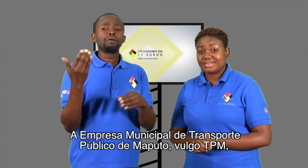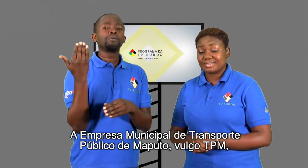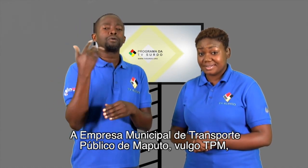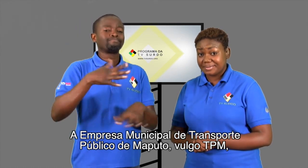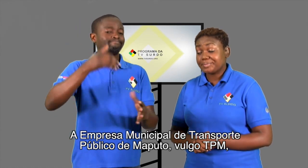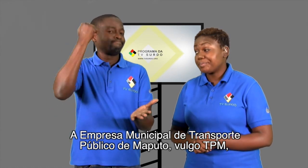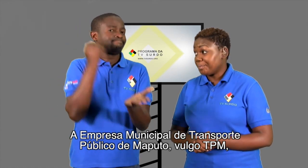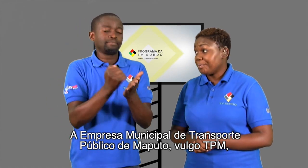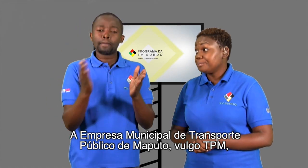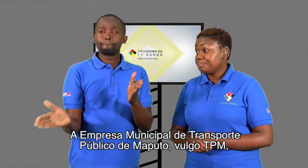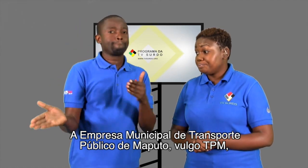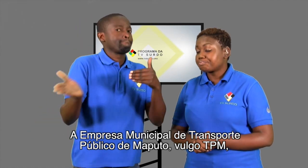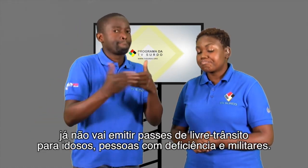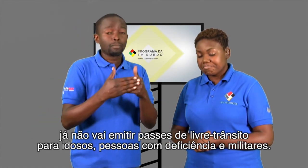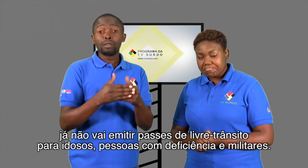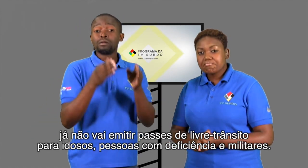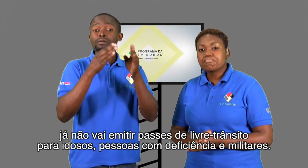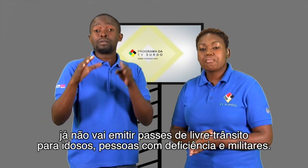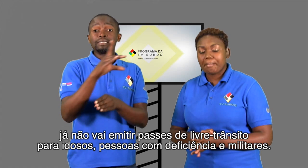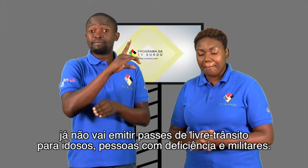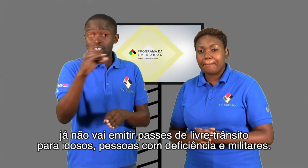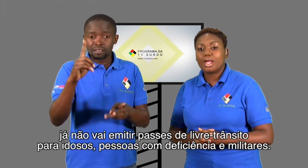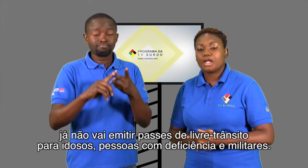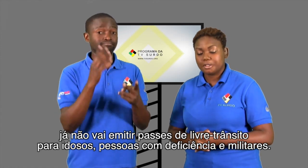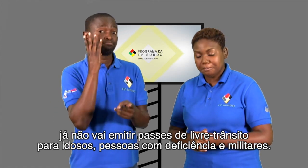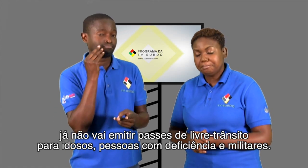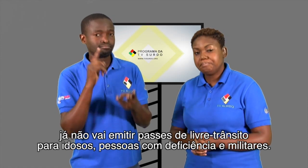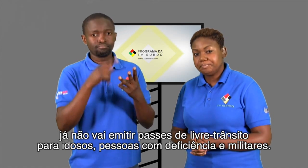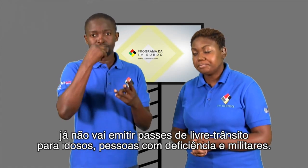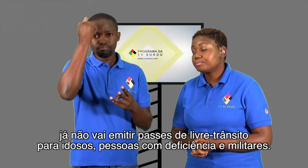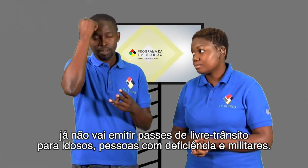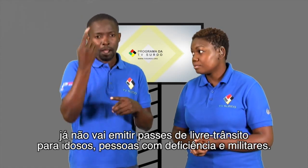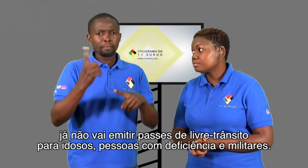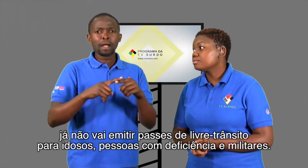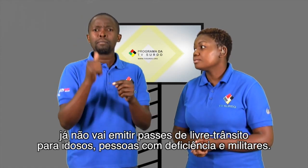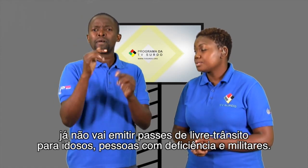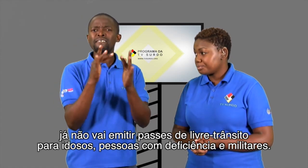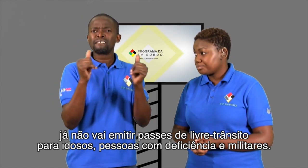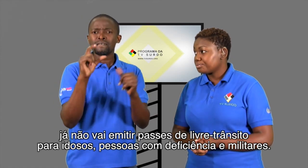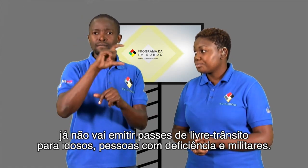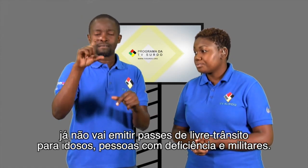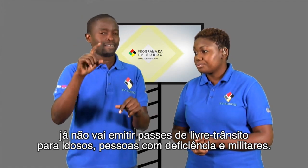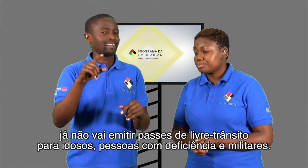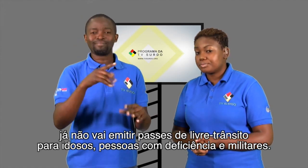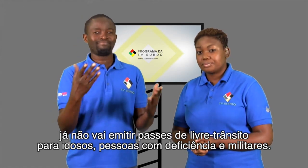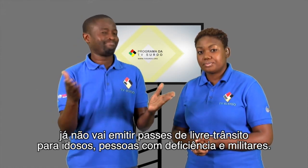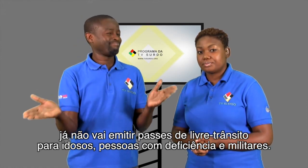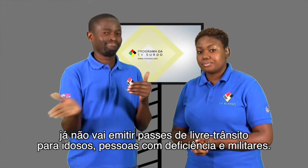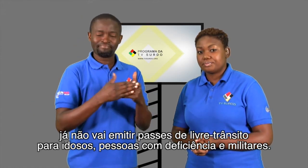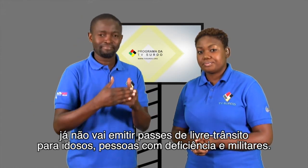Maputo, vulgo TPM, já não vai emitir passes de livre trânsito para idosos, pessoas com